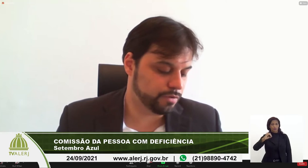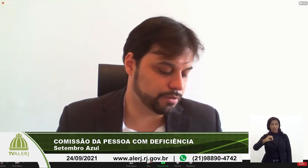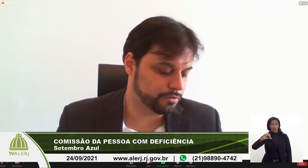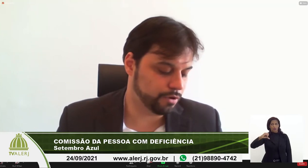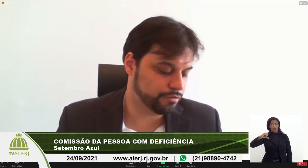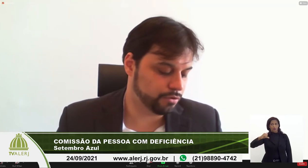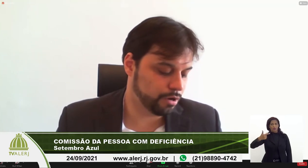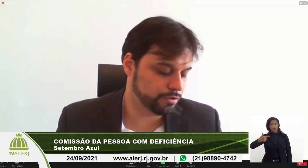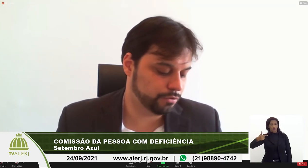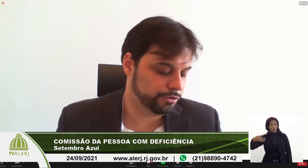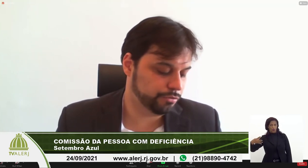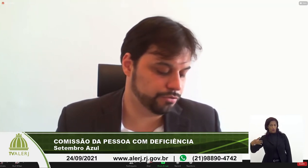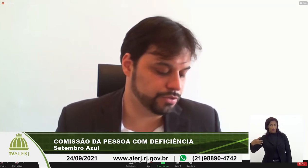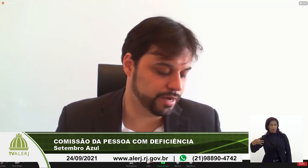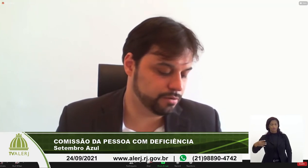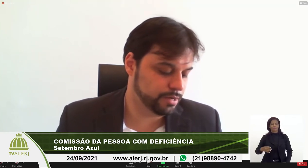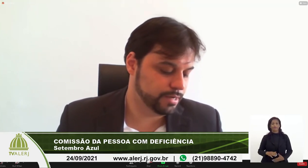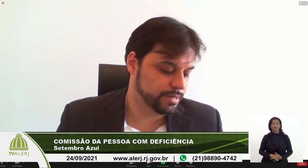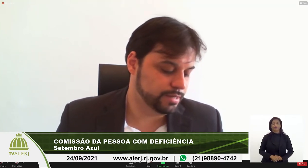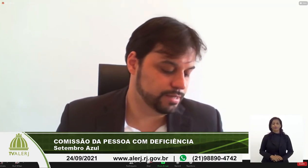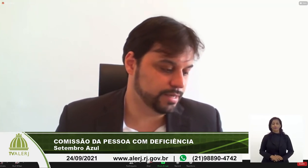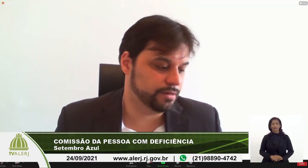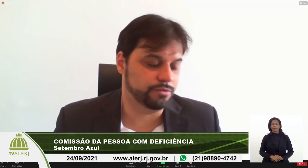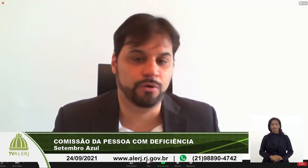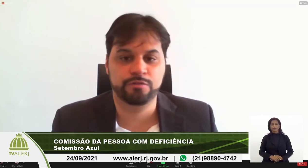0924 99880